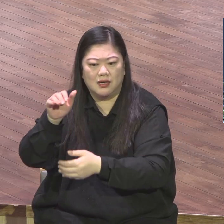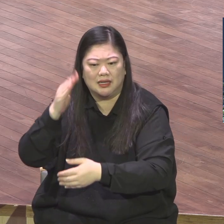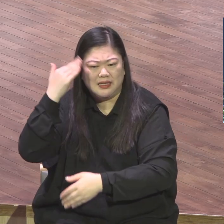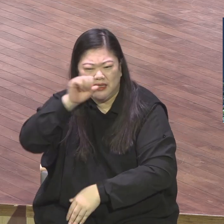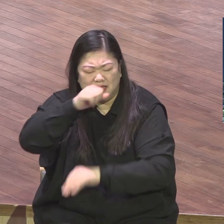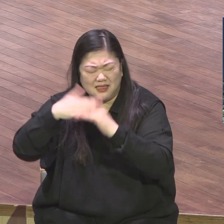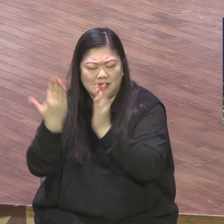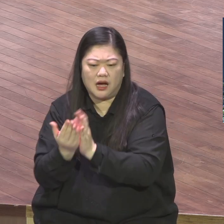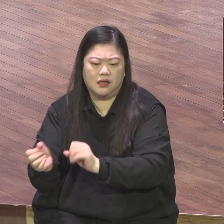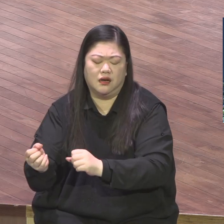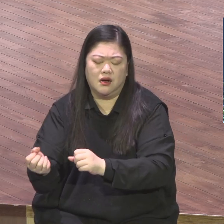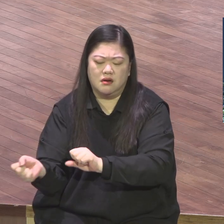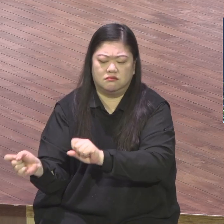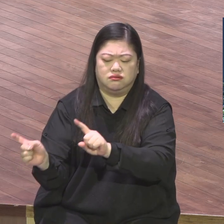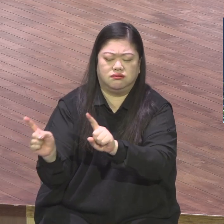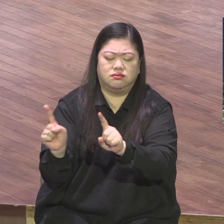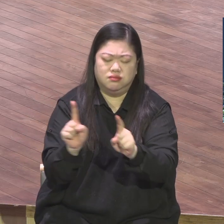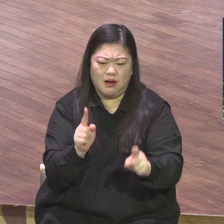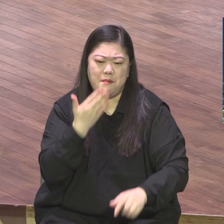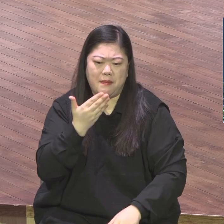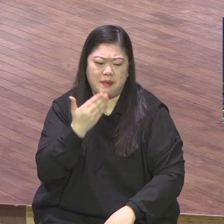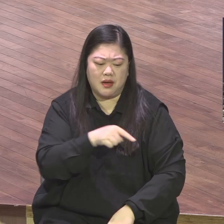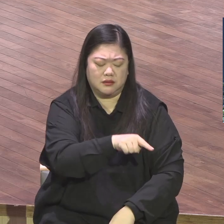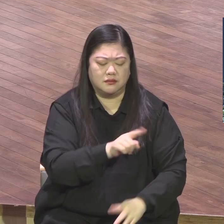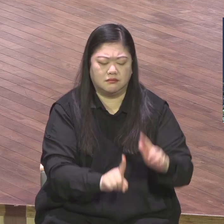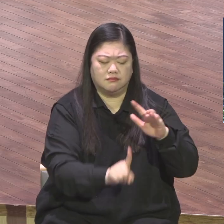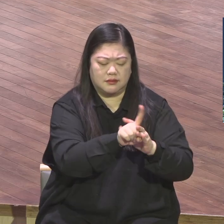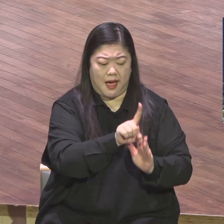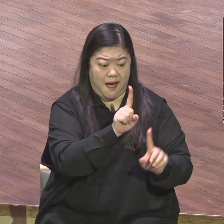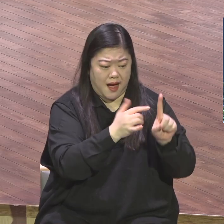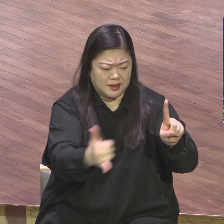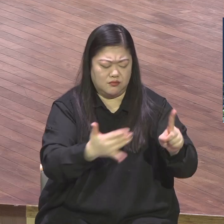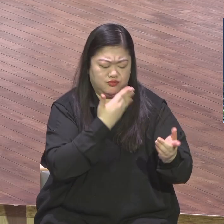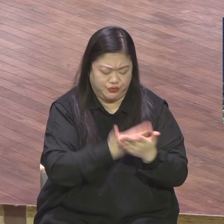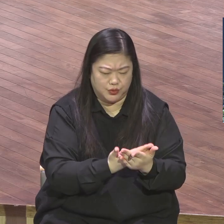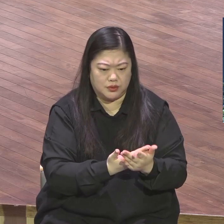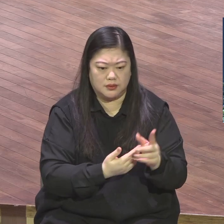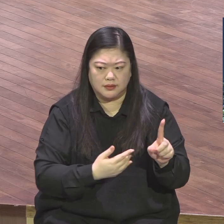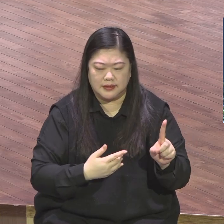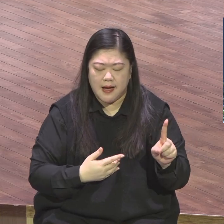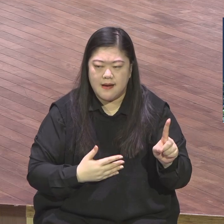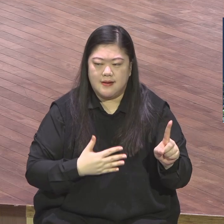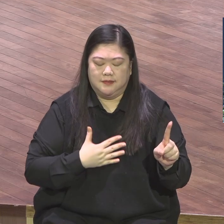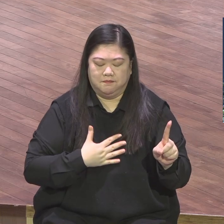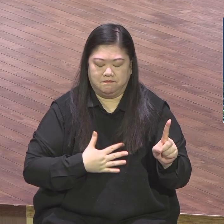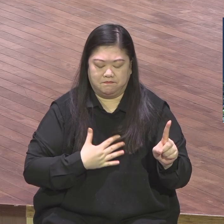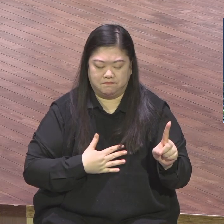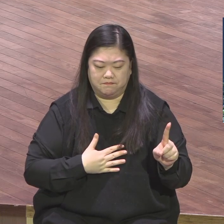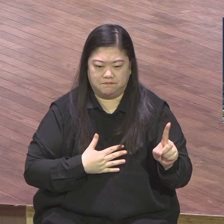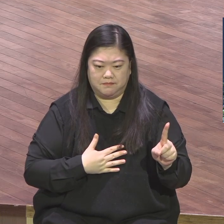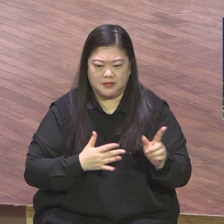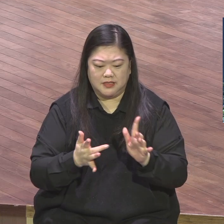귀방과 그 조롱을 다 이기내고 약속을 지켰어요 예수 그리토의 생애 같은 걸 살아야지